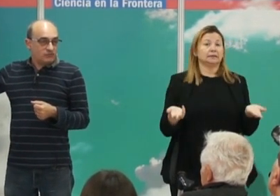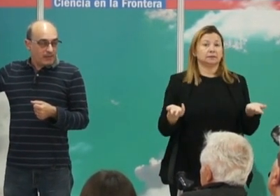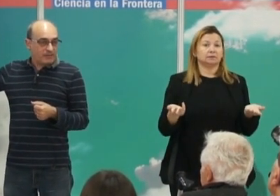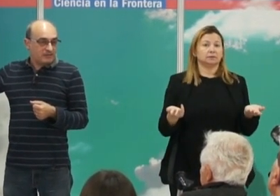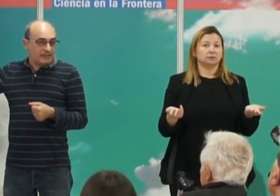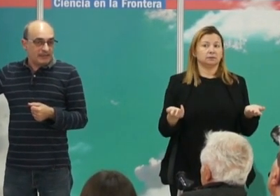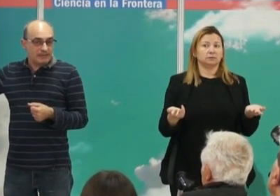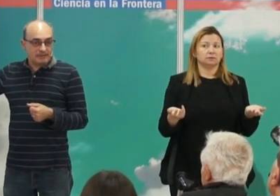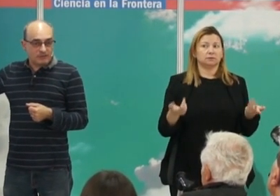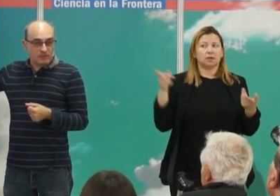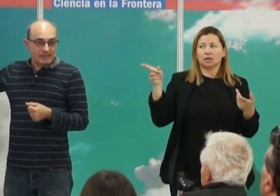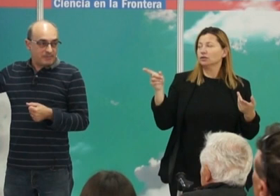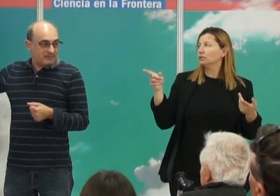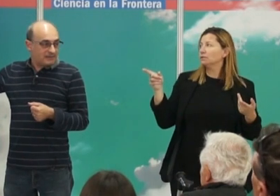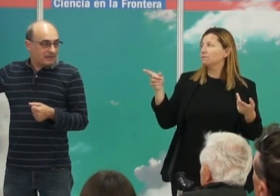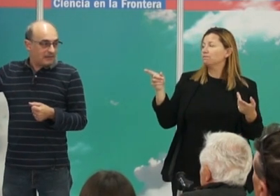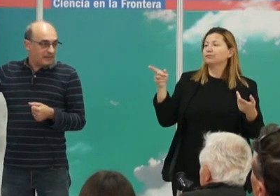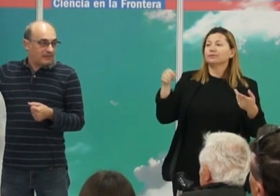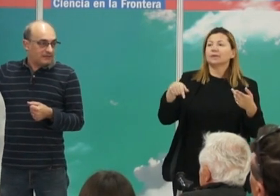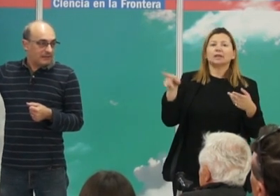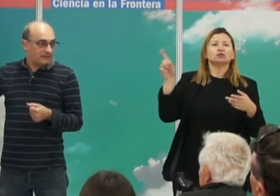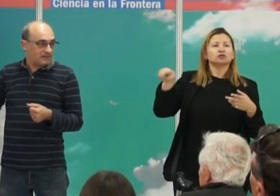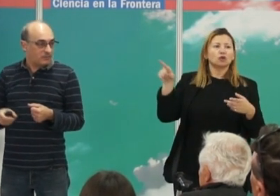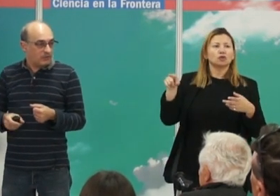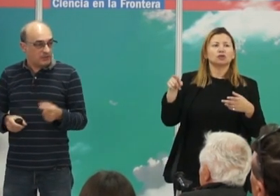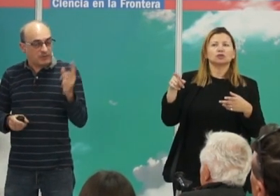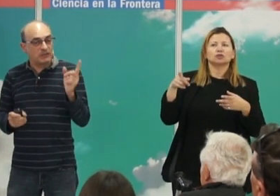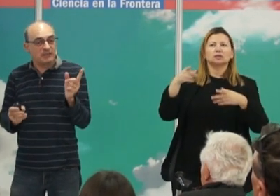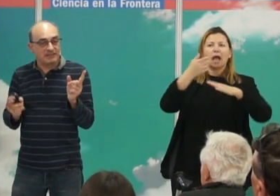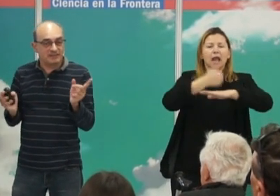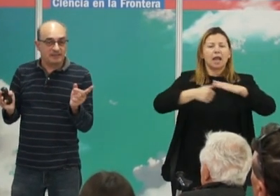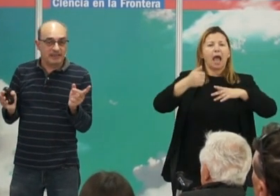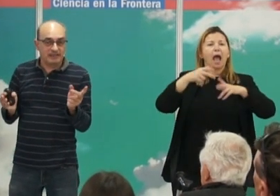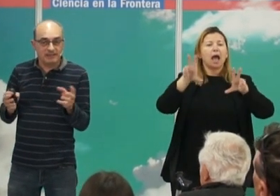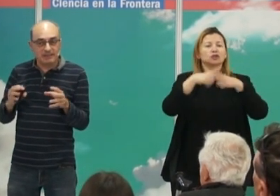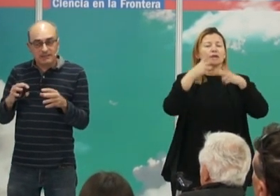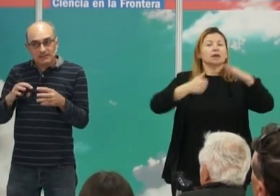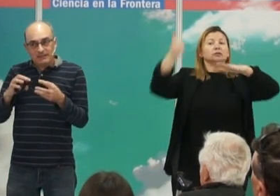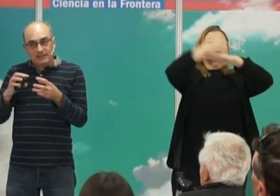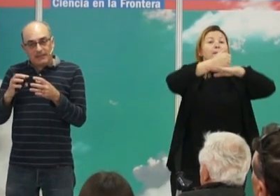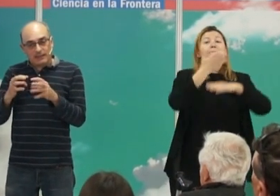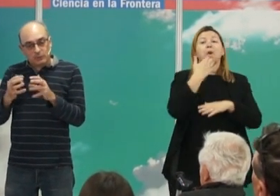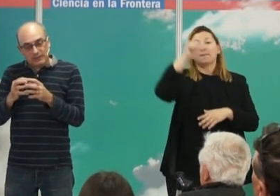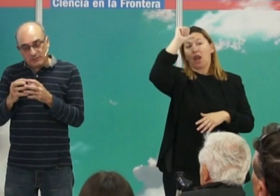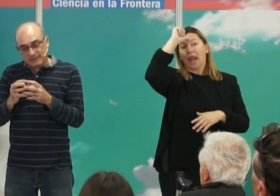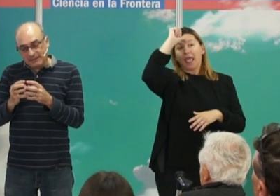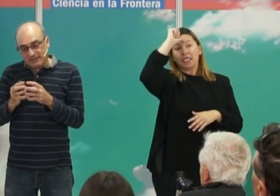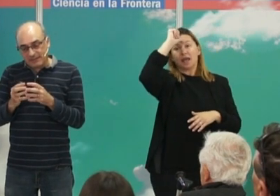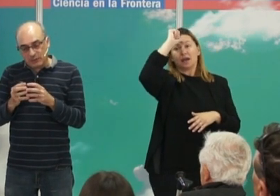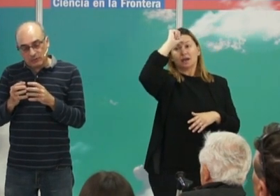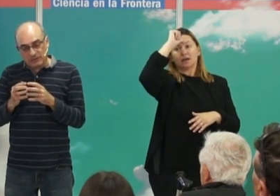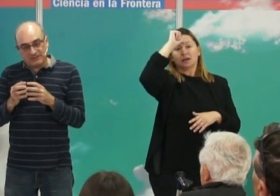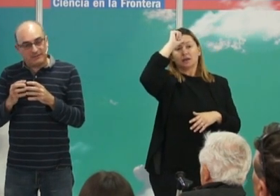su ancestralidad sobre representada en las castas superiores. Por cierto, las castas de la India actúan como